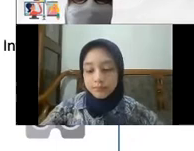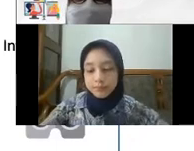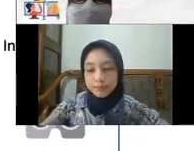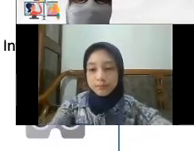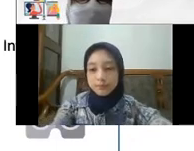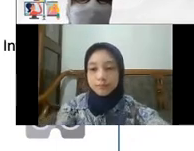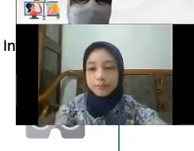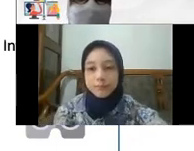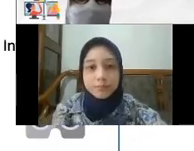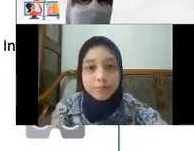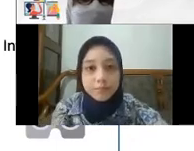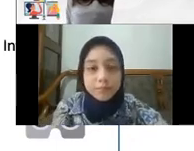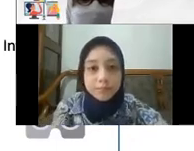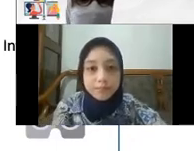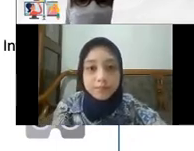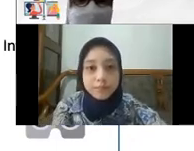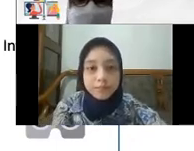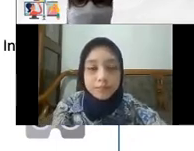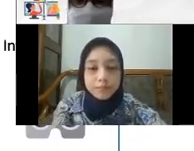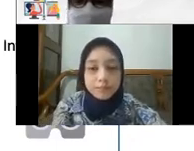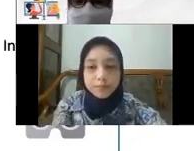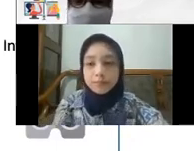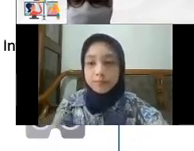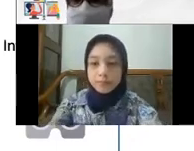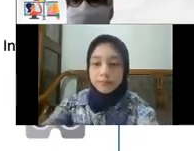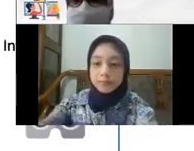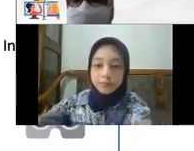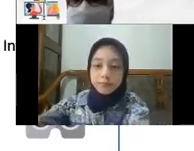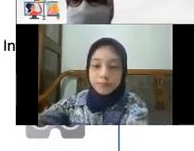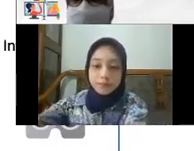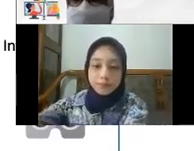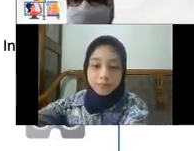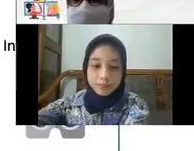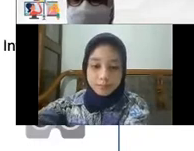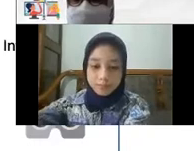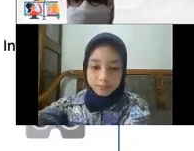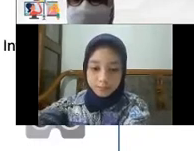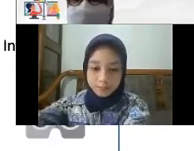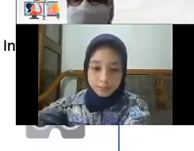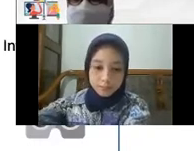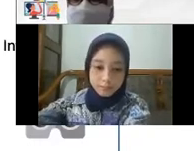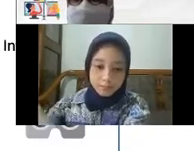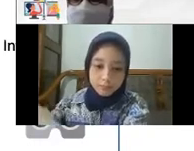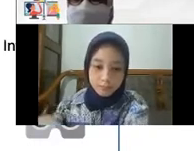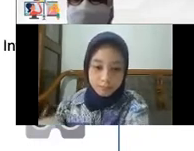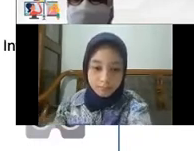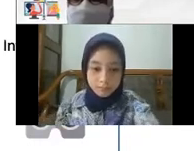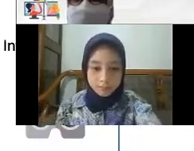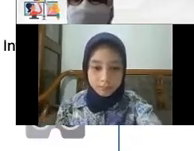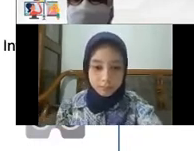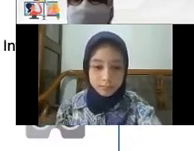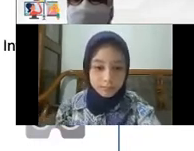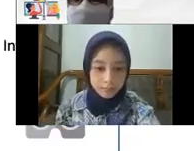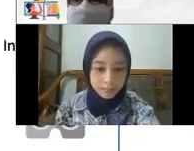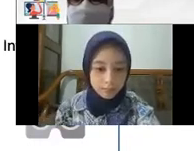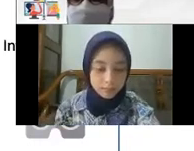Nah tentunya 12 jenis teknologi Kedepan Ini yang diperkirakan Akan lebih cepat Sehingga anak